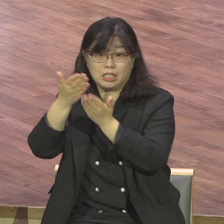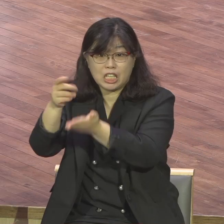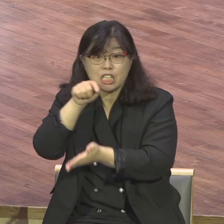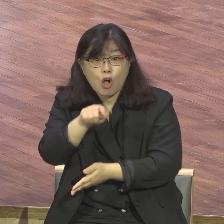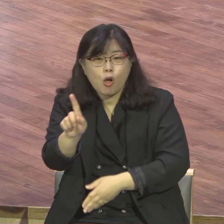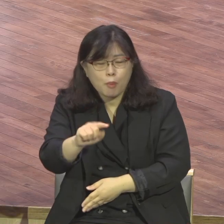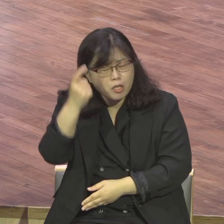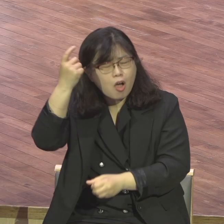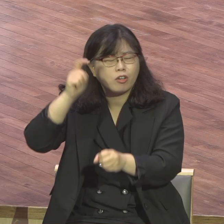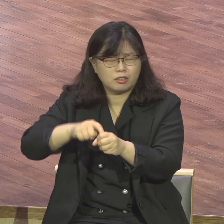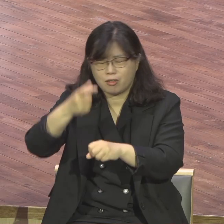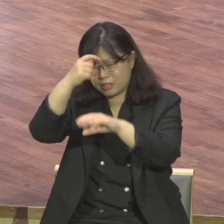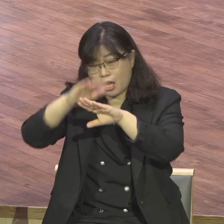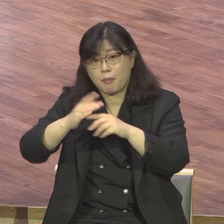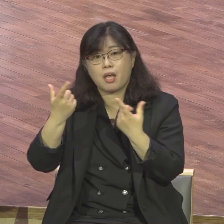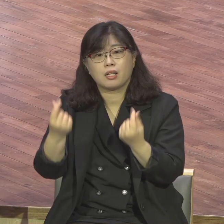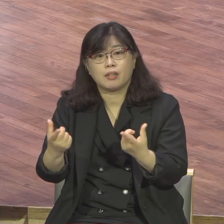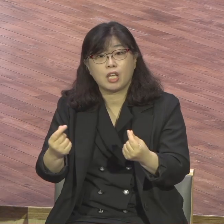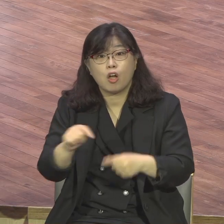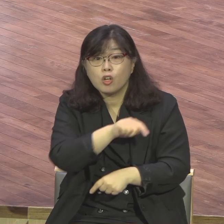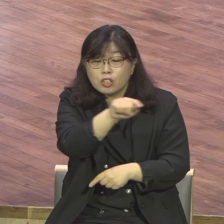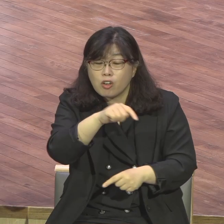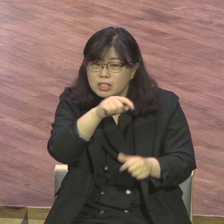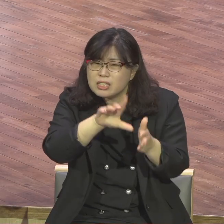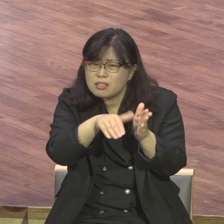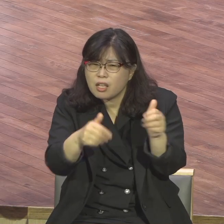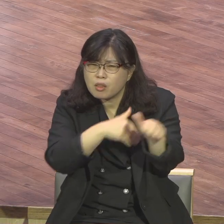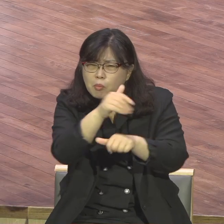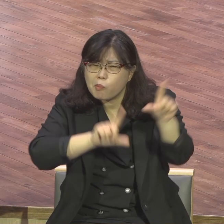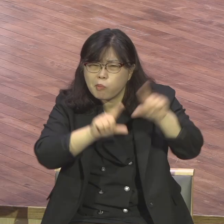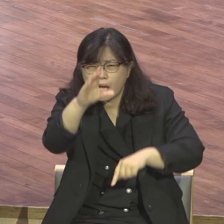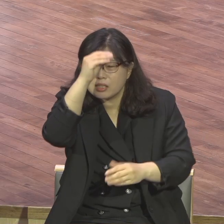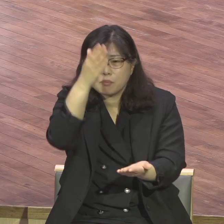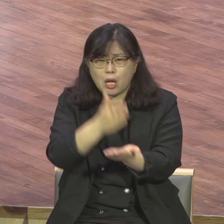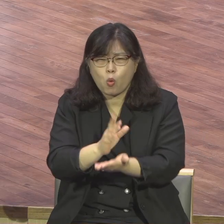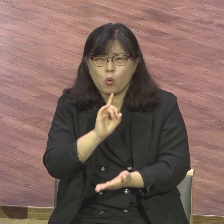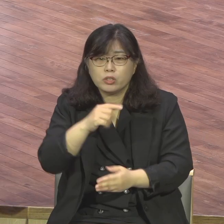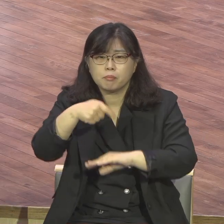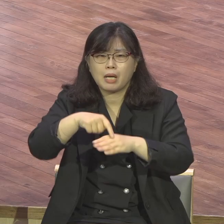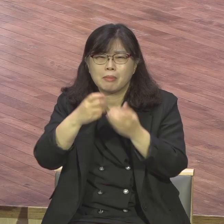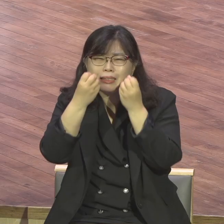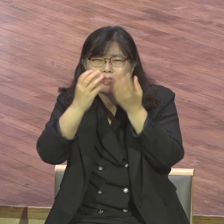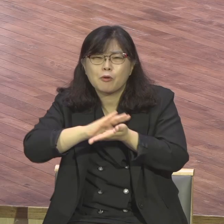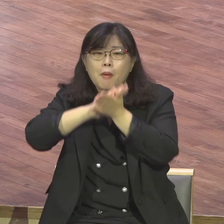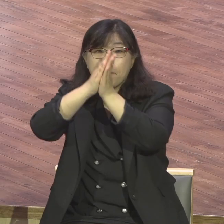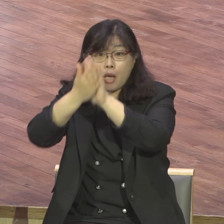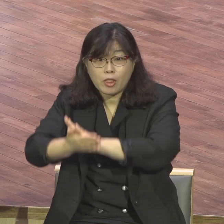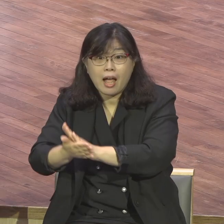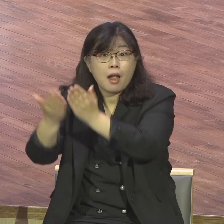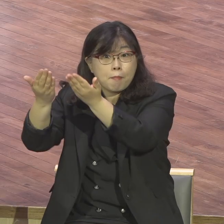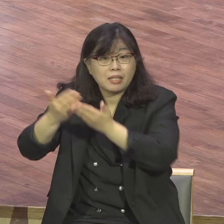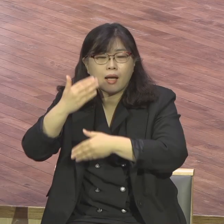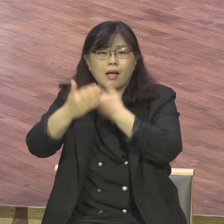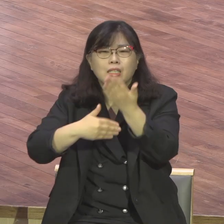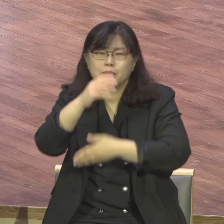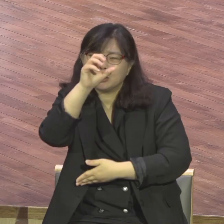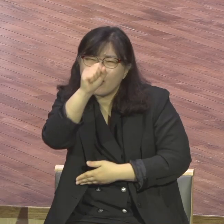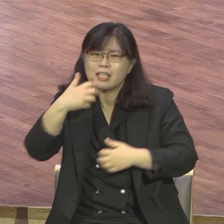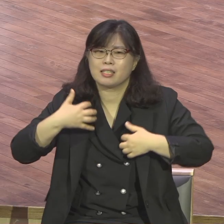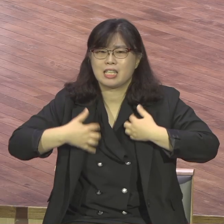예민이라 너희는 이 세대를 본받지 말고 오직 마음을 새롭게 함으로 변화를 받아 하나님의 선하시고 기뻐하시고